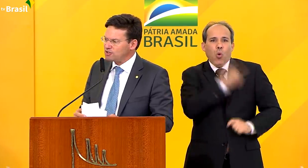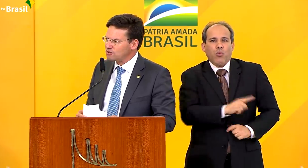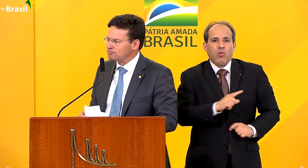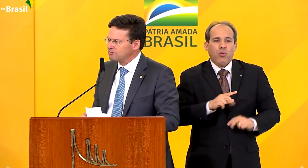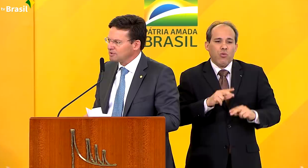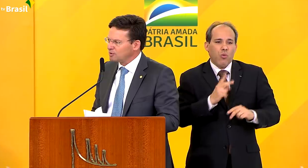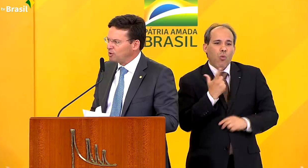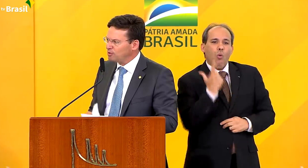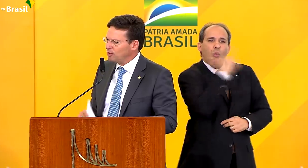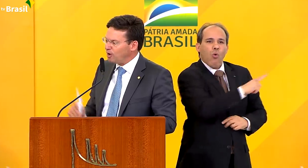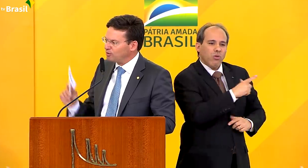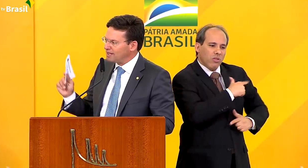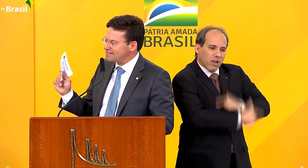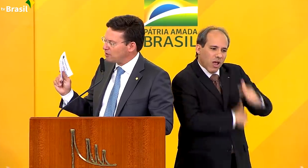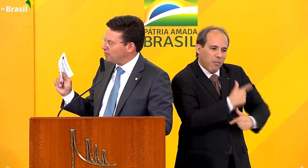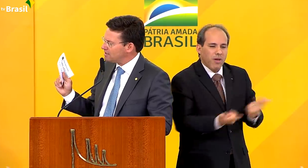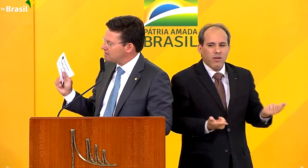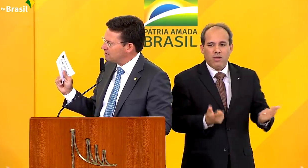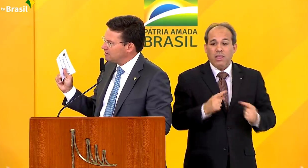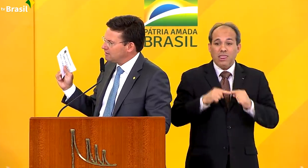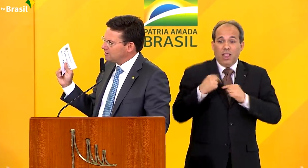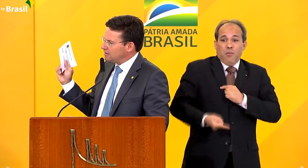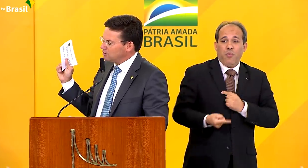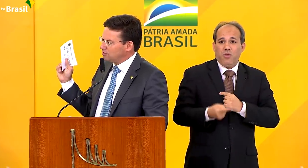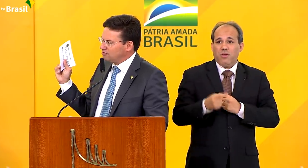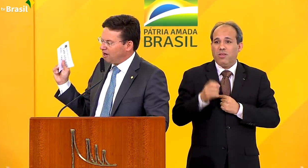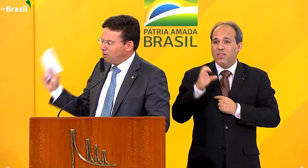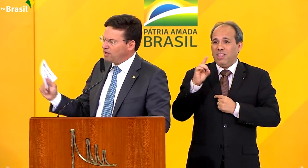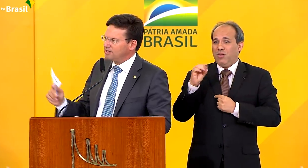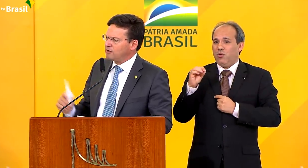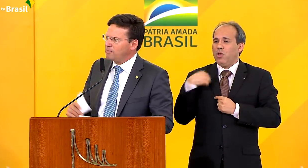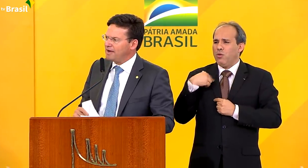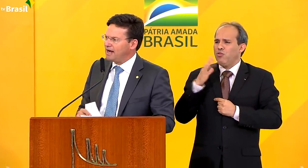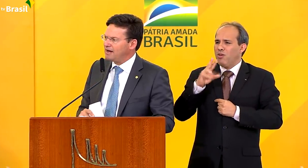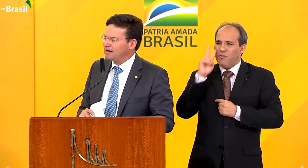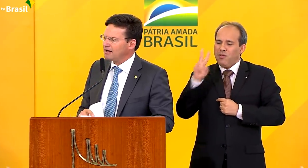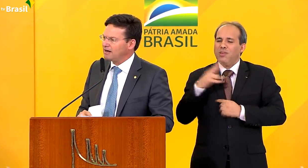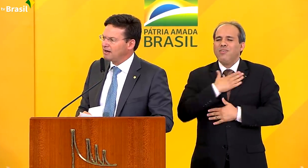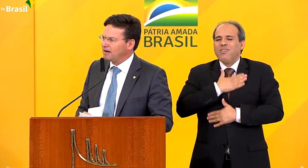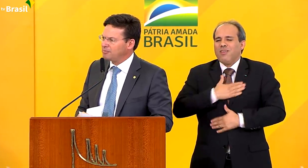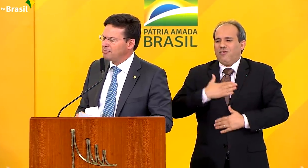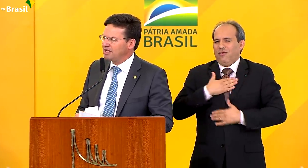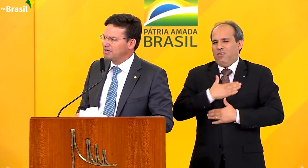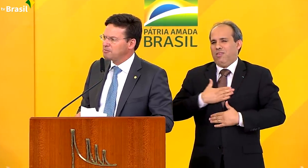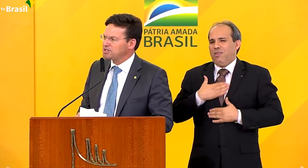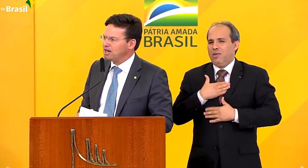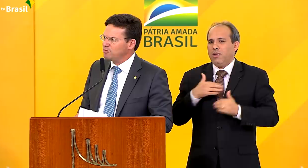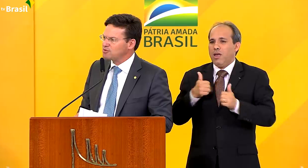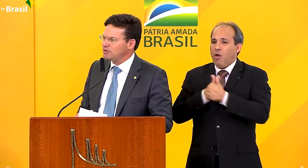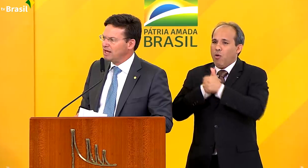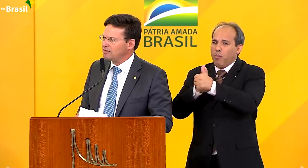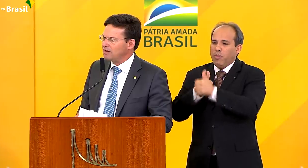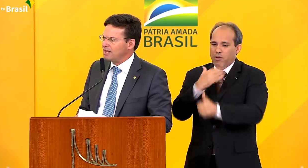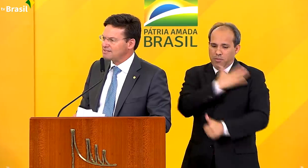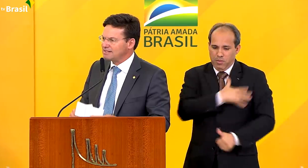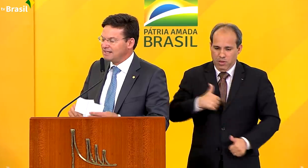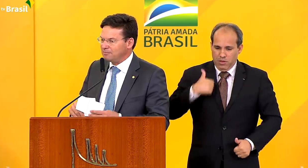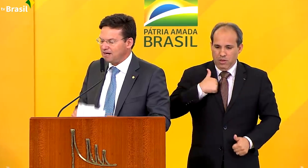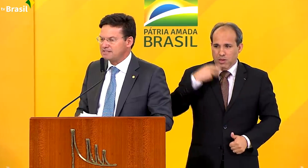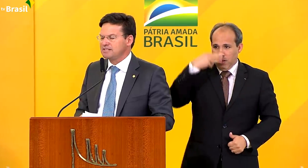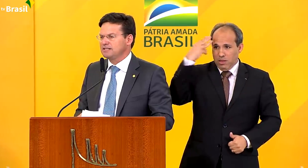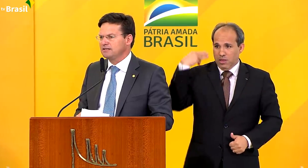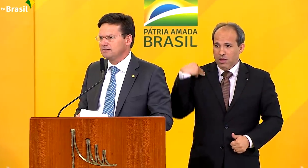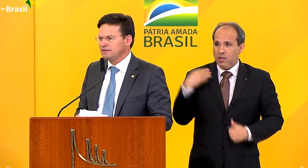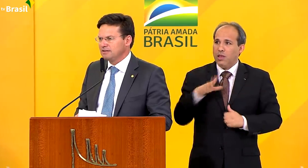ações, como logo na sequência eu tive a honra de acompanhar a primeira-dama Michelle Bolsonaro, a